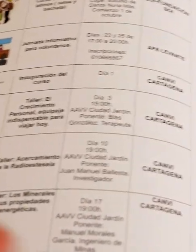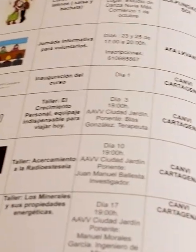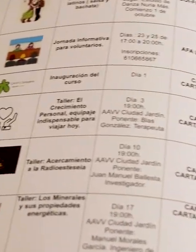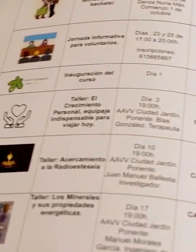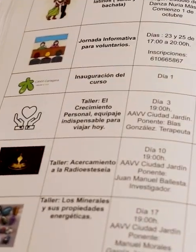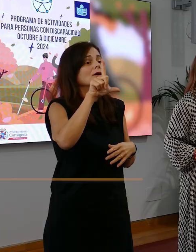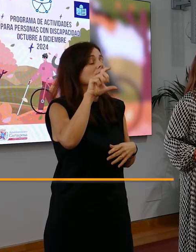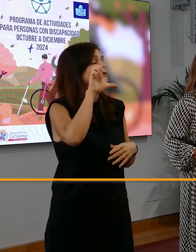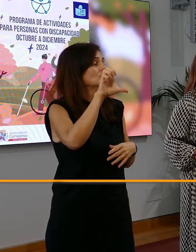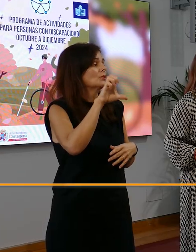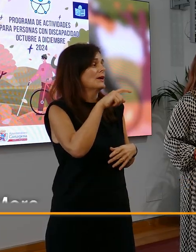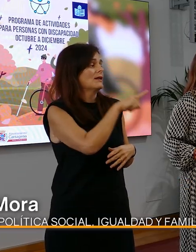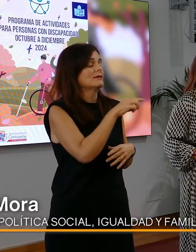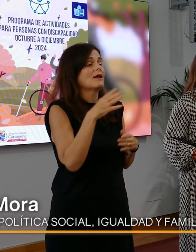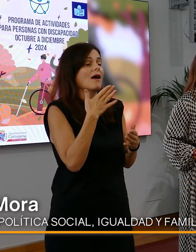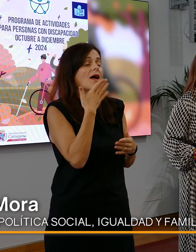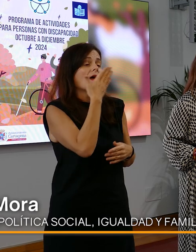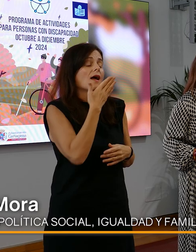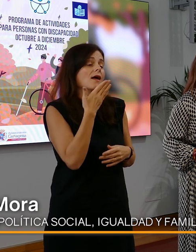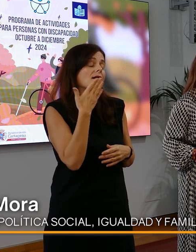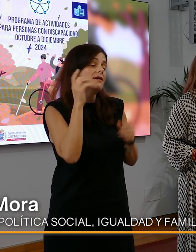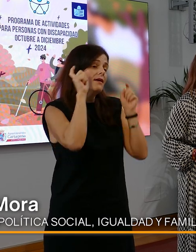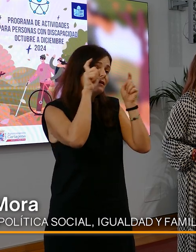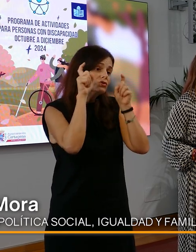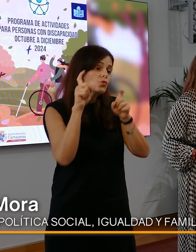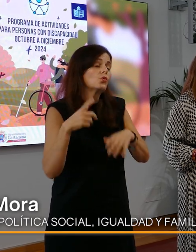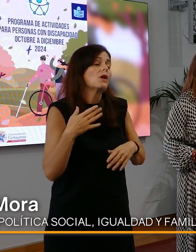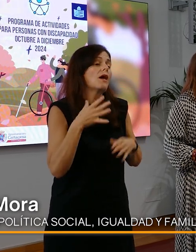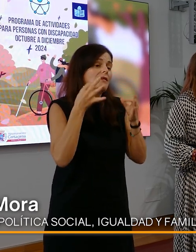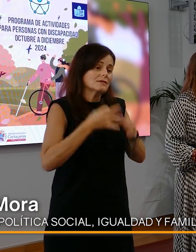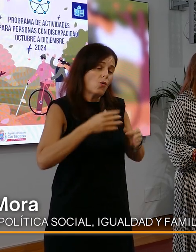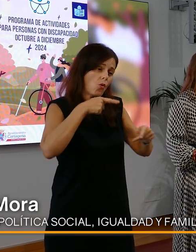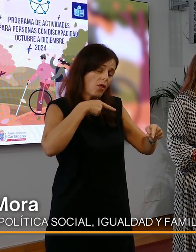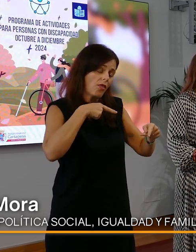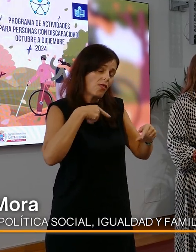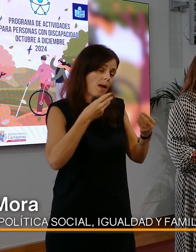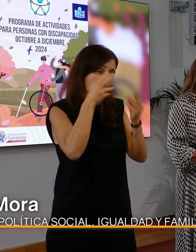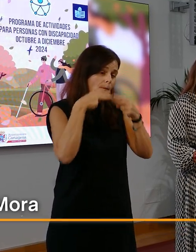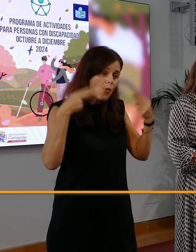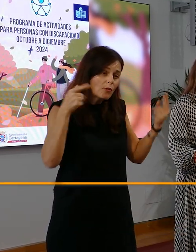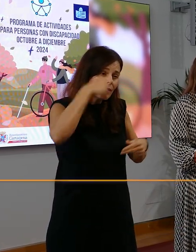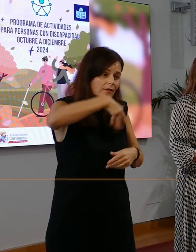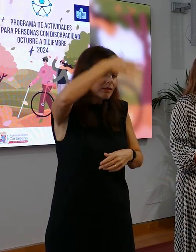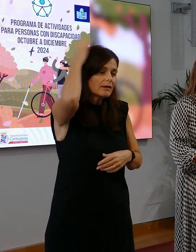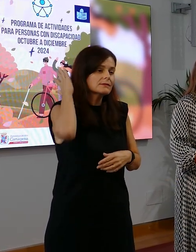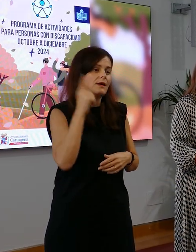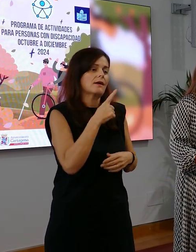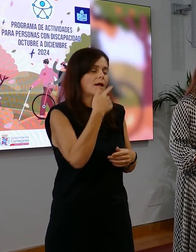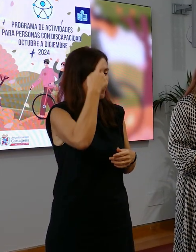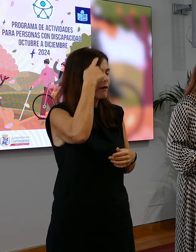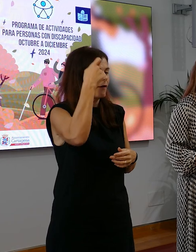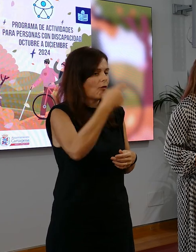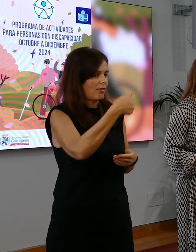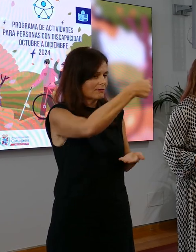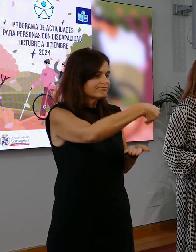segundo plan de personas con discapacidad del Ayuntamiento de Cartagena y es una apuesta de este equipo de Gobierno seguir trabajando con la accesibilidad y la